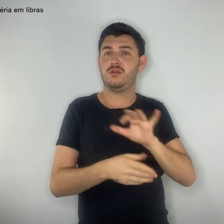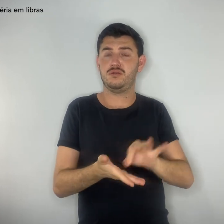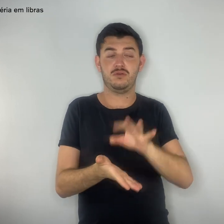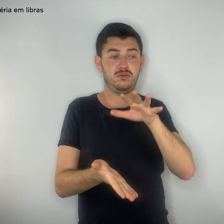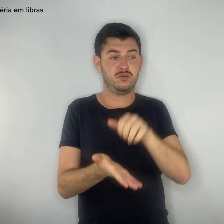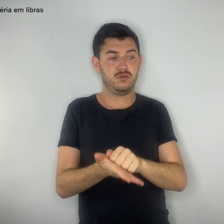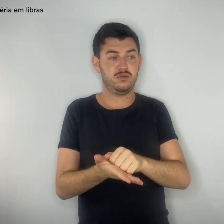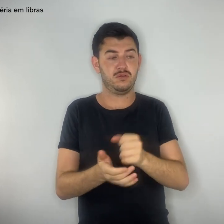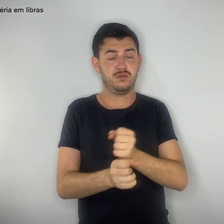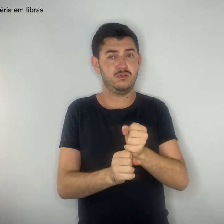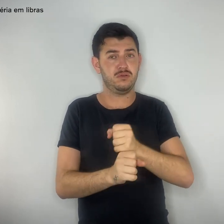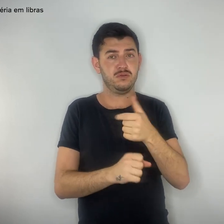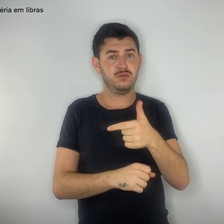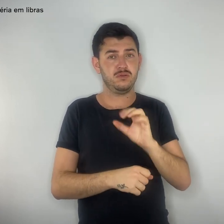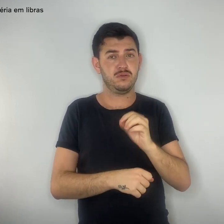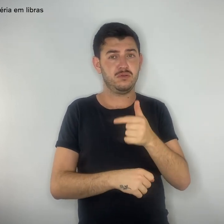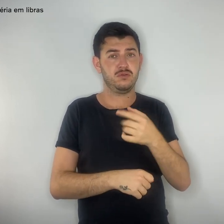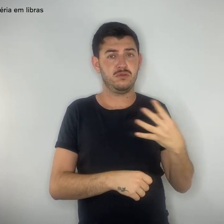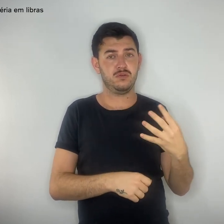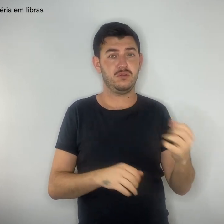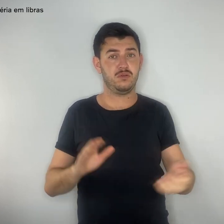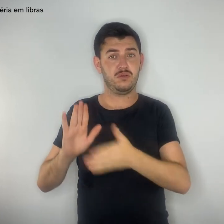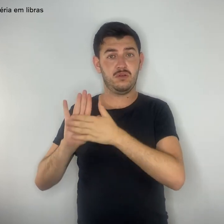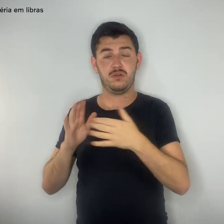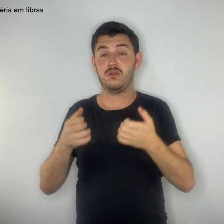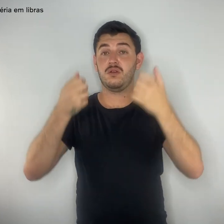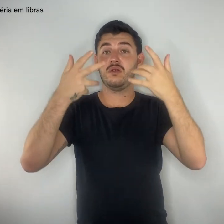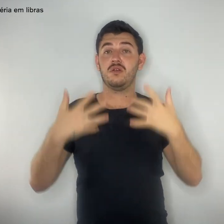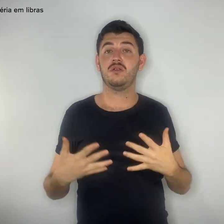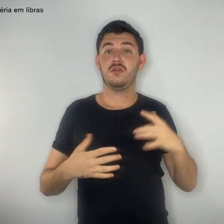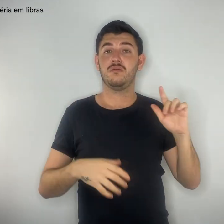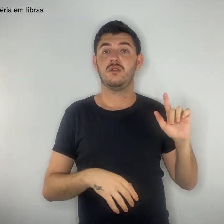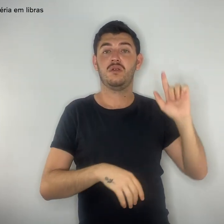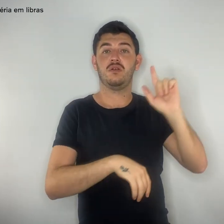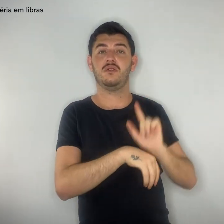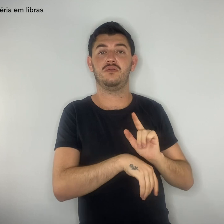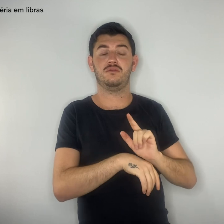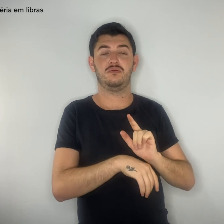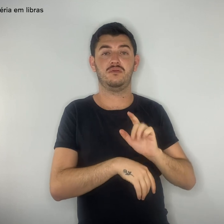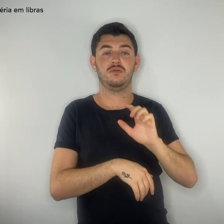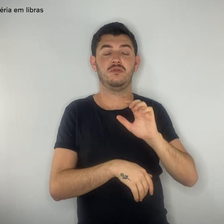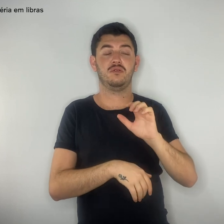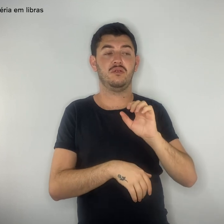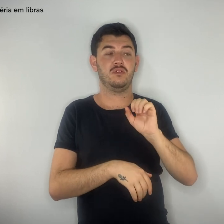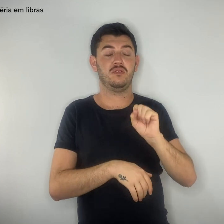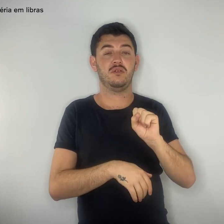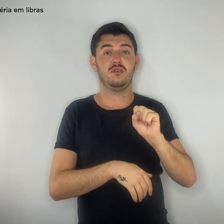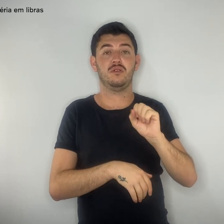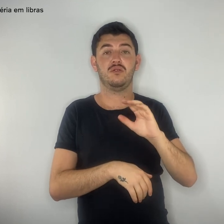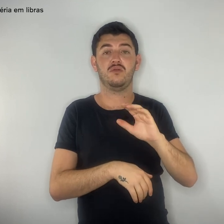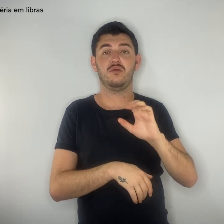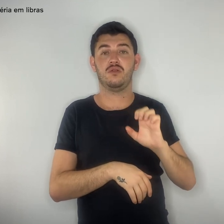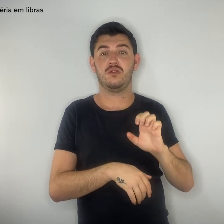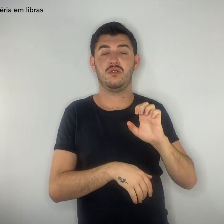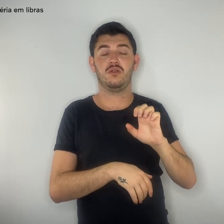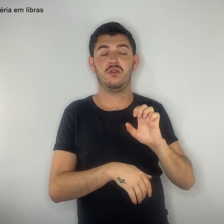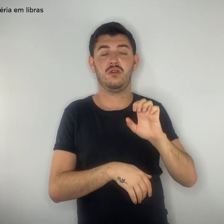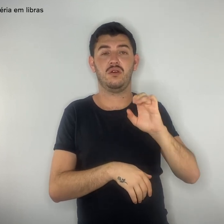2024. Conta a gestora do SEI 1 de São Sebastião, Cleide